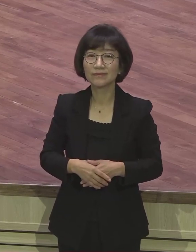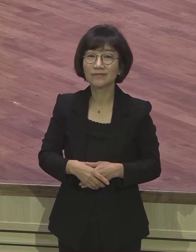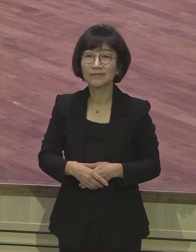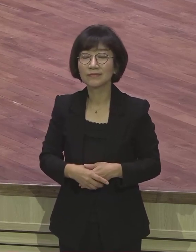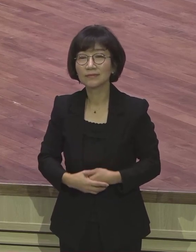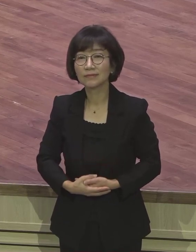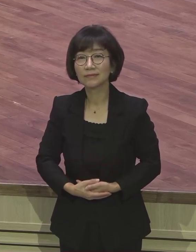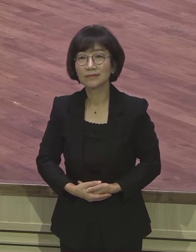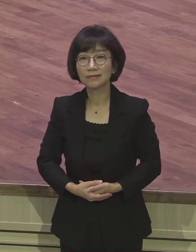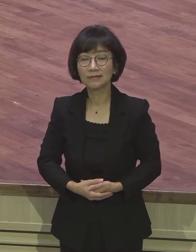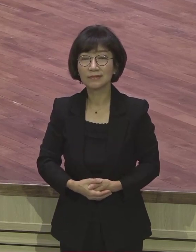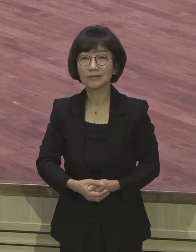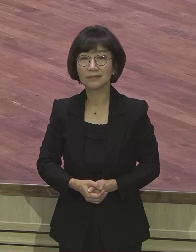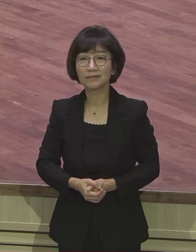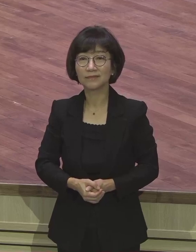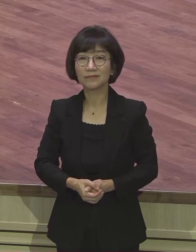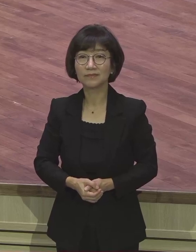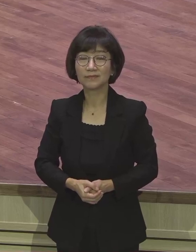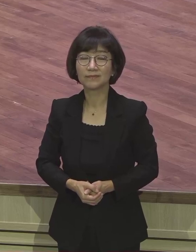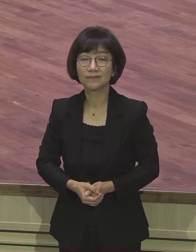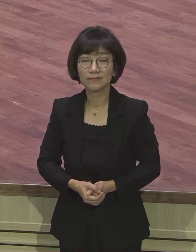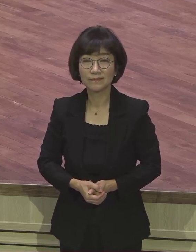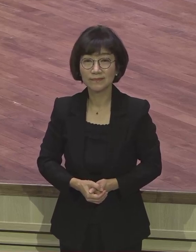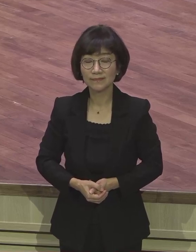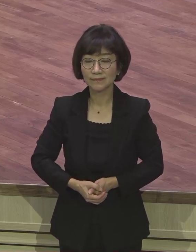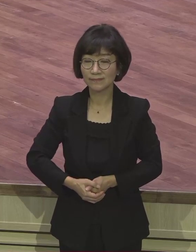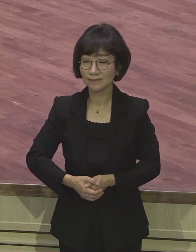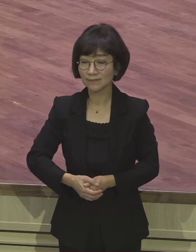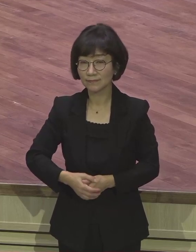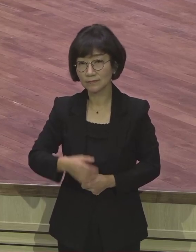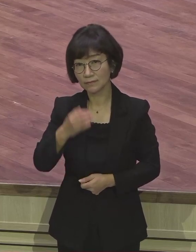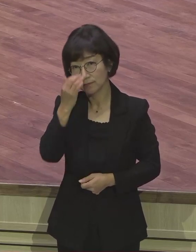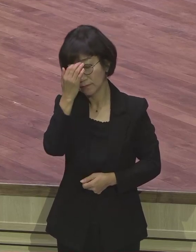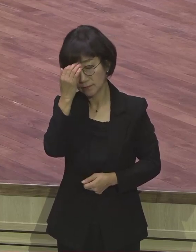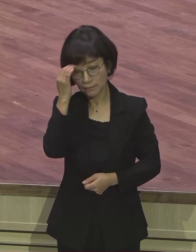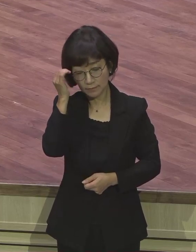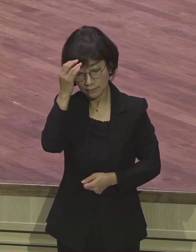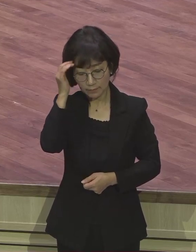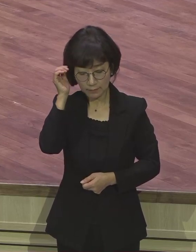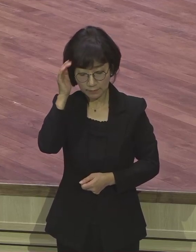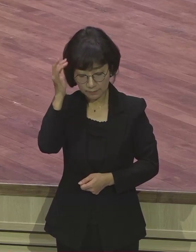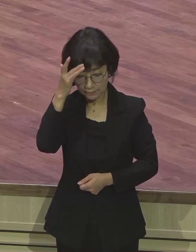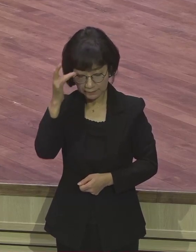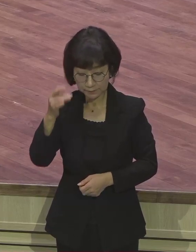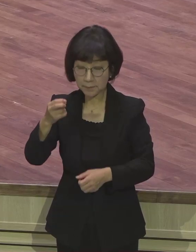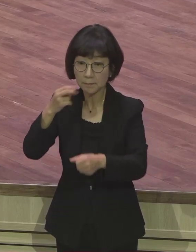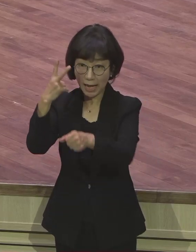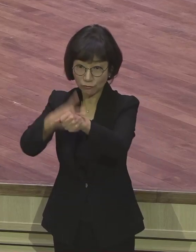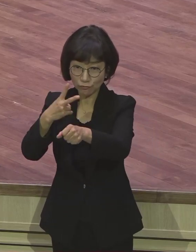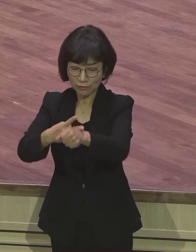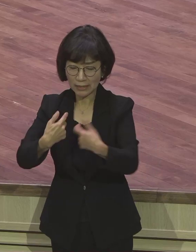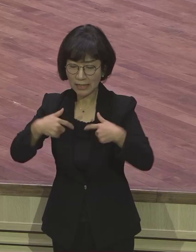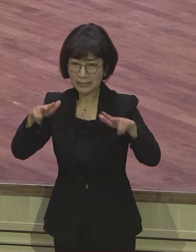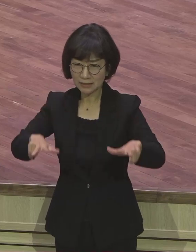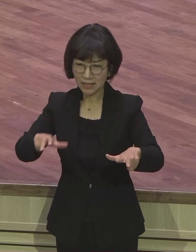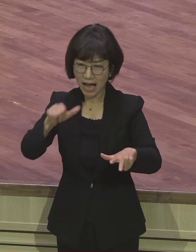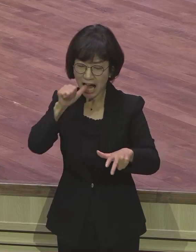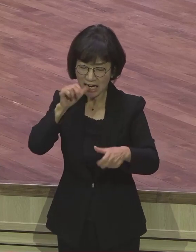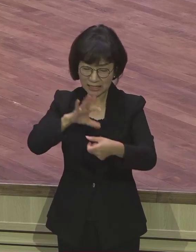바울은 이렇게 자신이 메여있는 상황 속에서도 복음 전파에 진전이